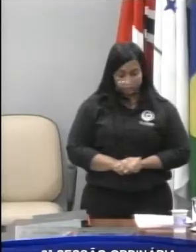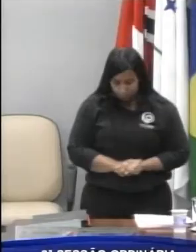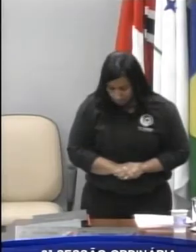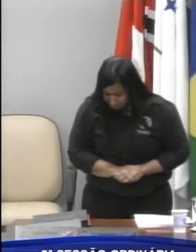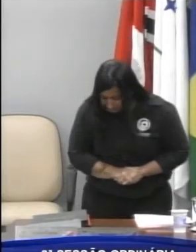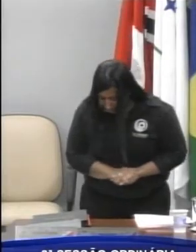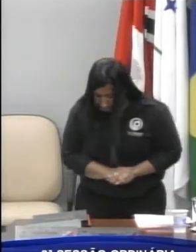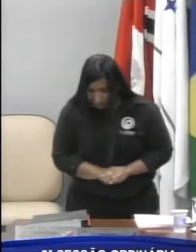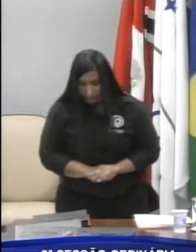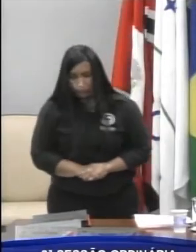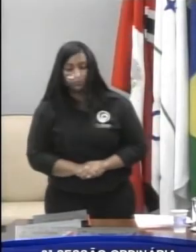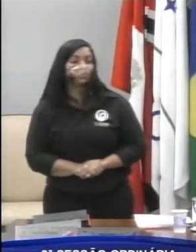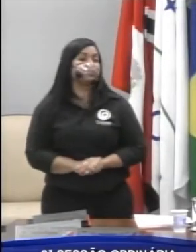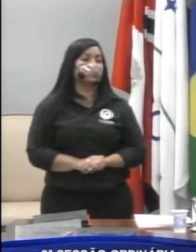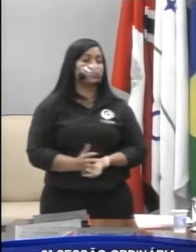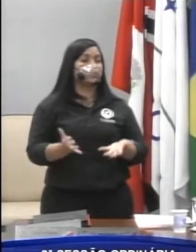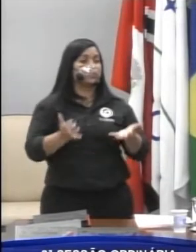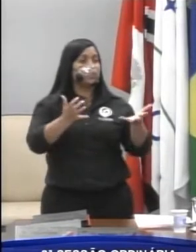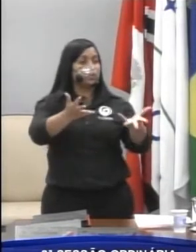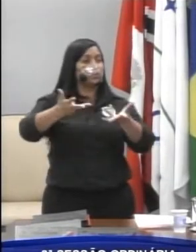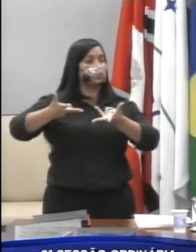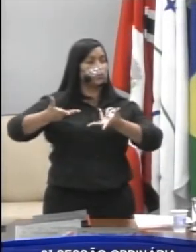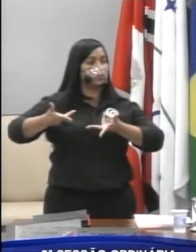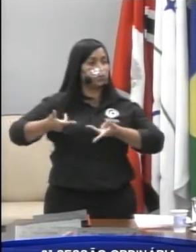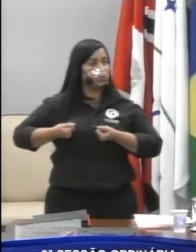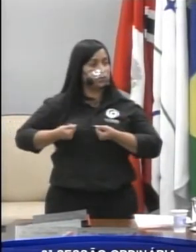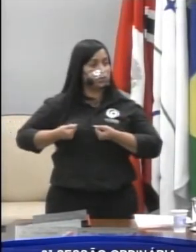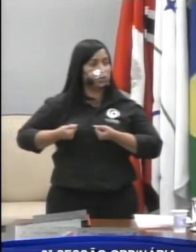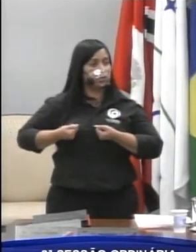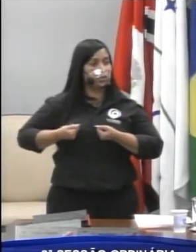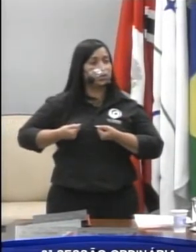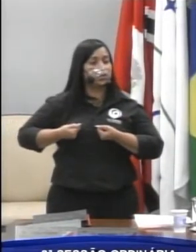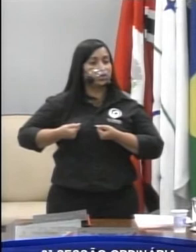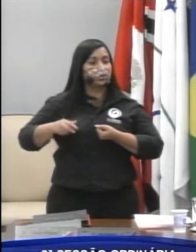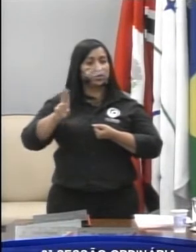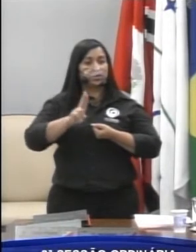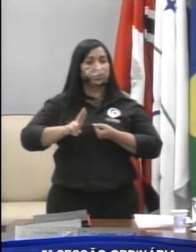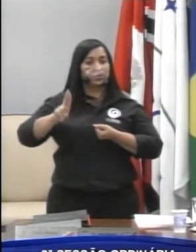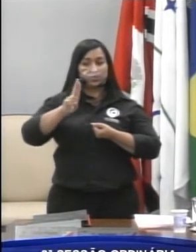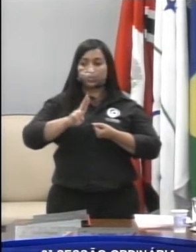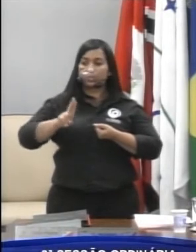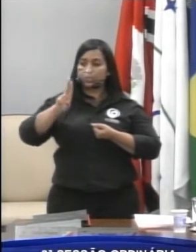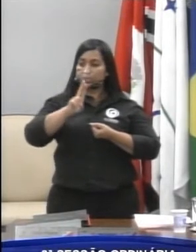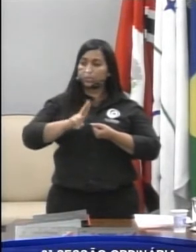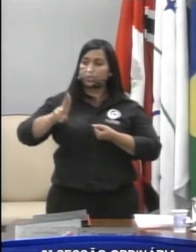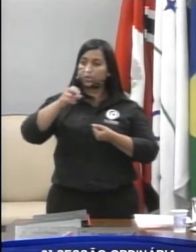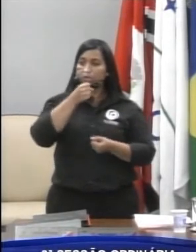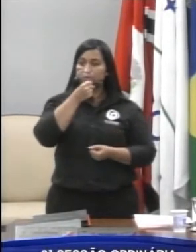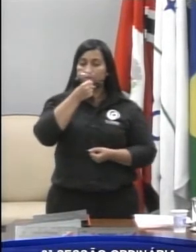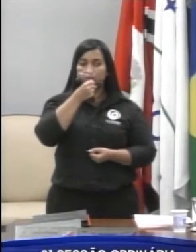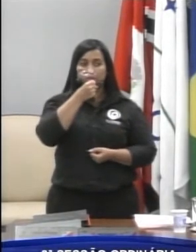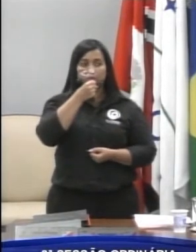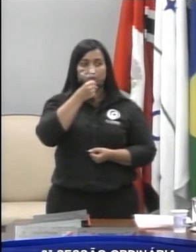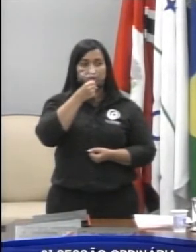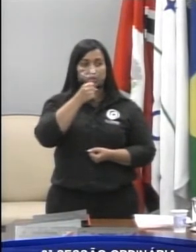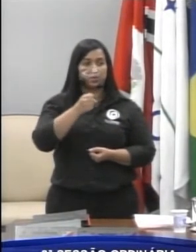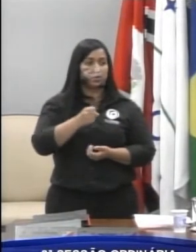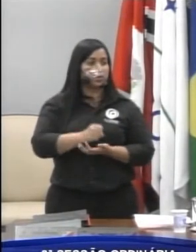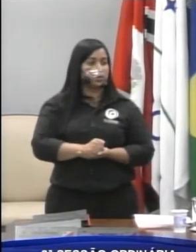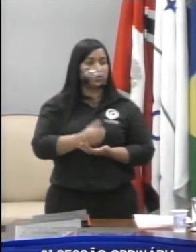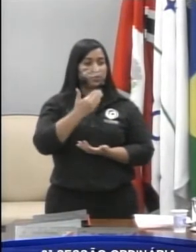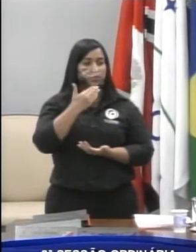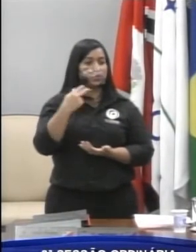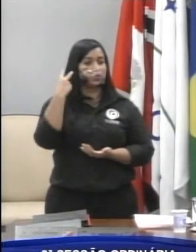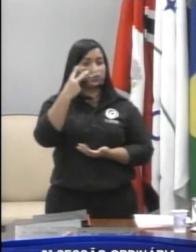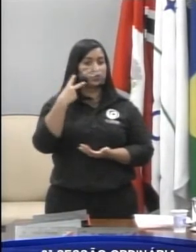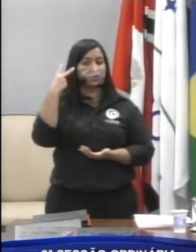Eu quero convidar para uso da tribuna na hora do presidente, a pedido do